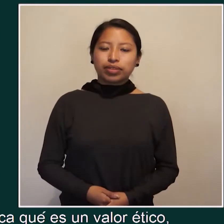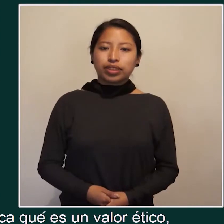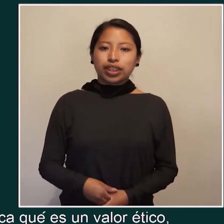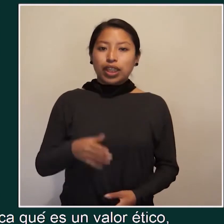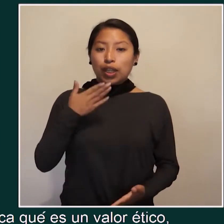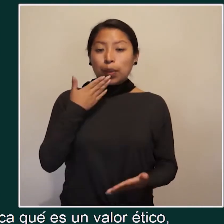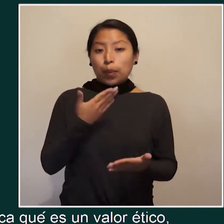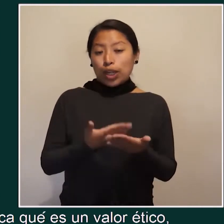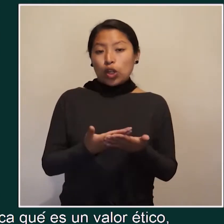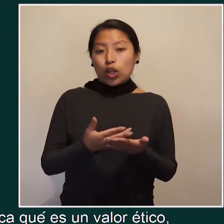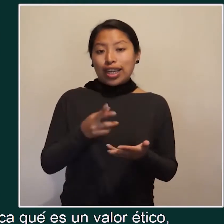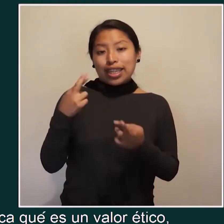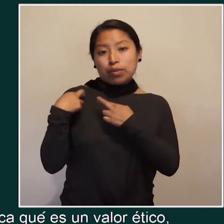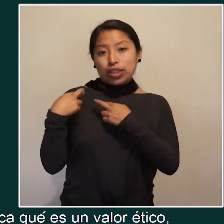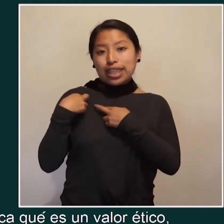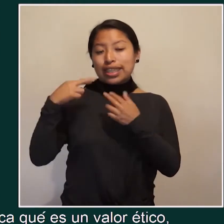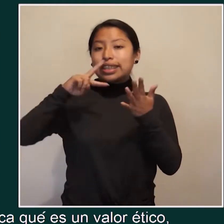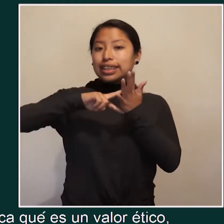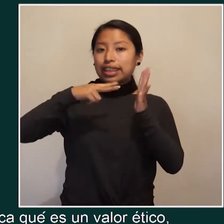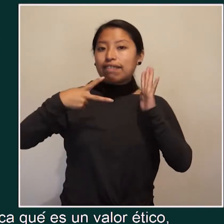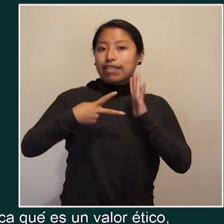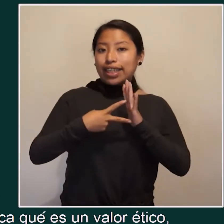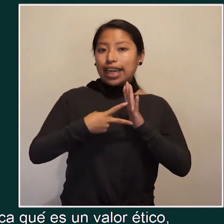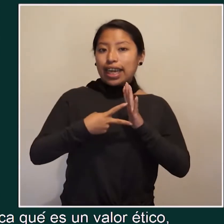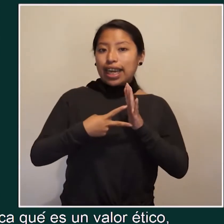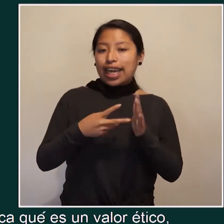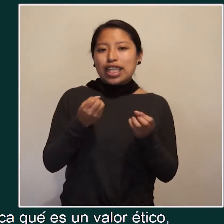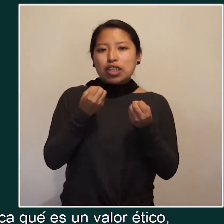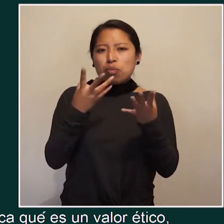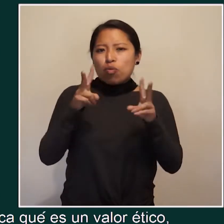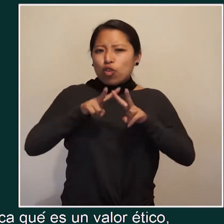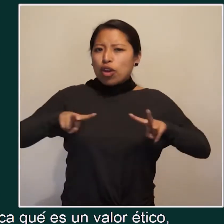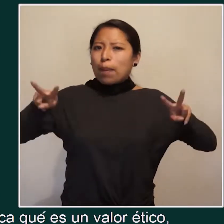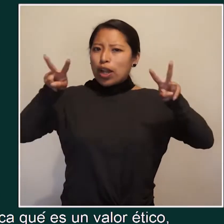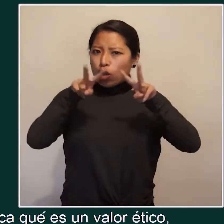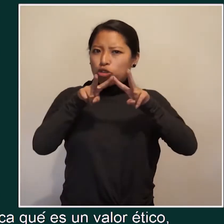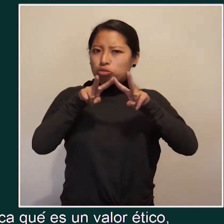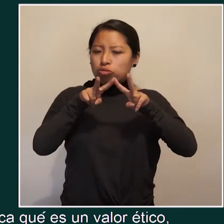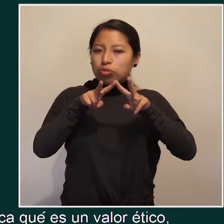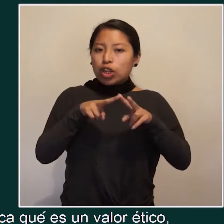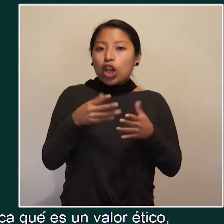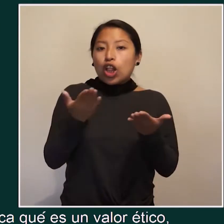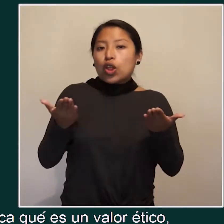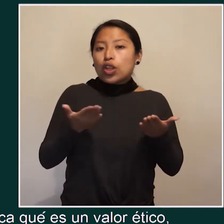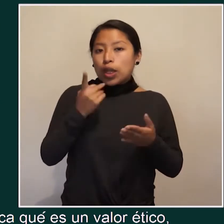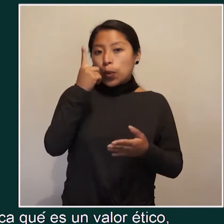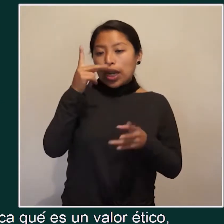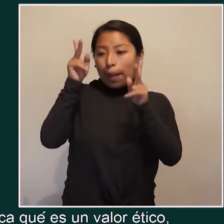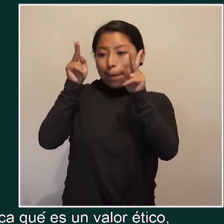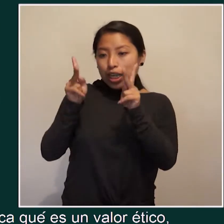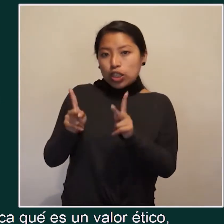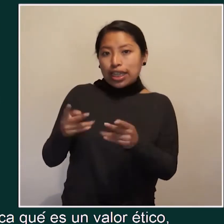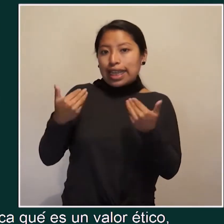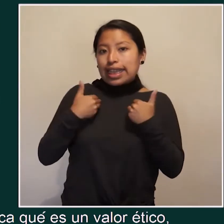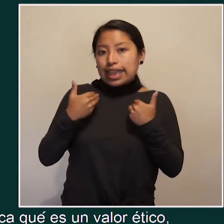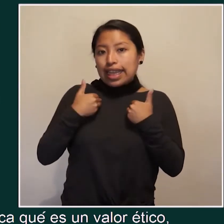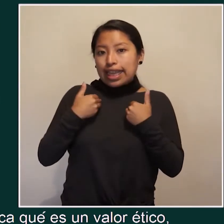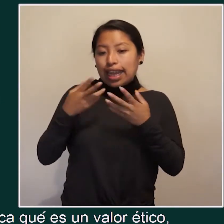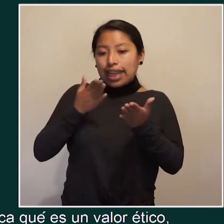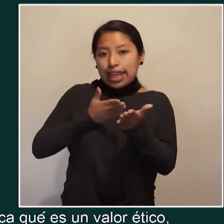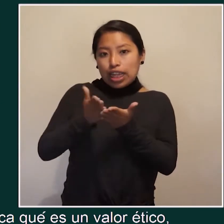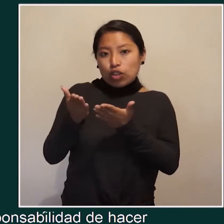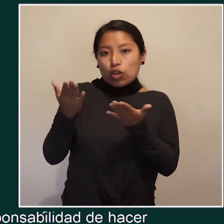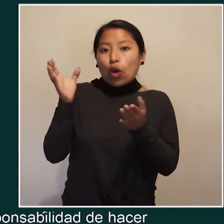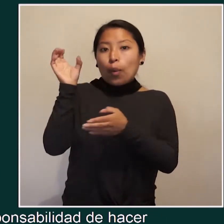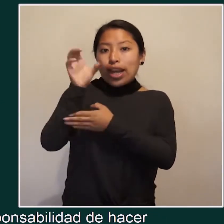Bueno, la responsabilidad significa que es un valor ético. En donde una persona tiene el deber de